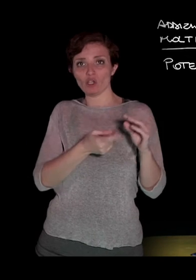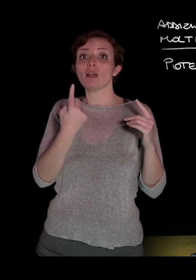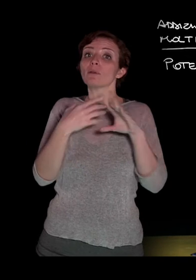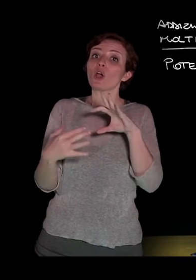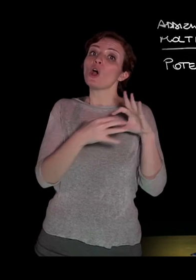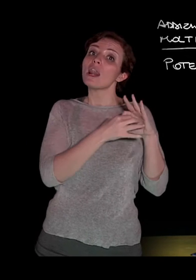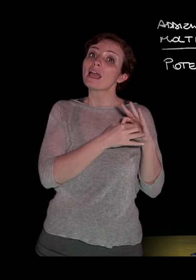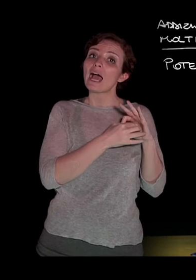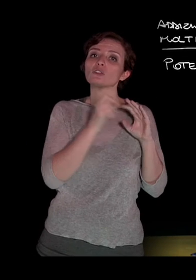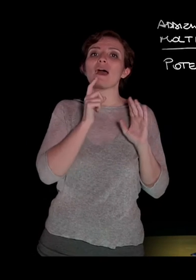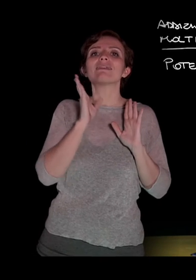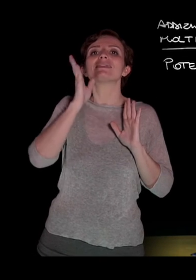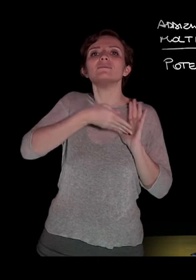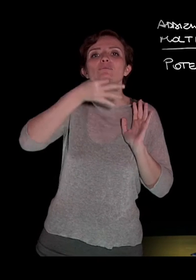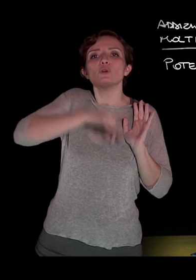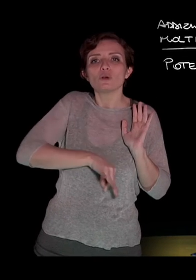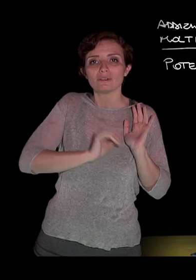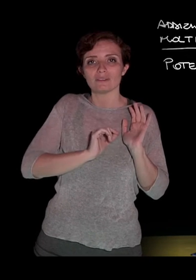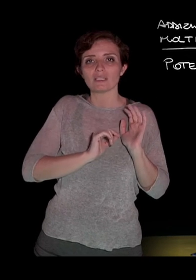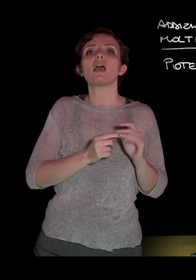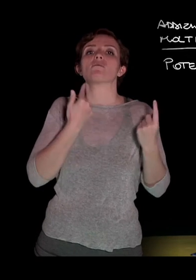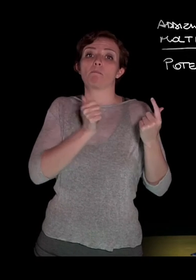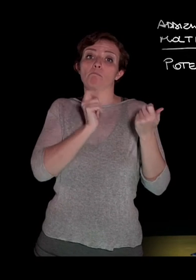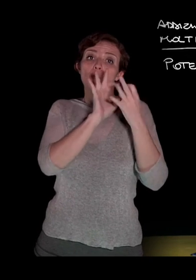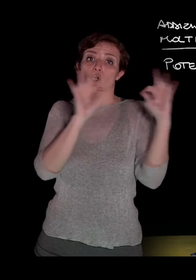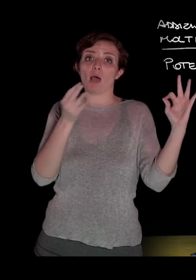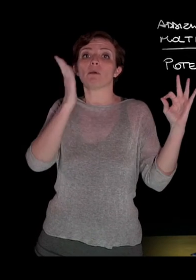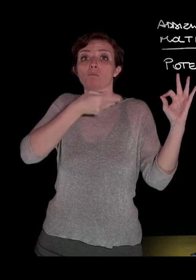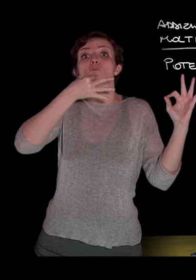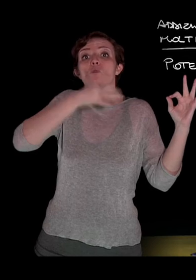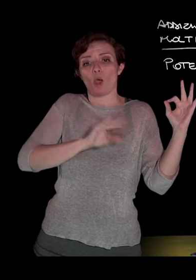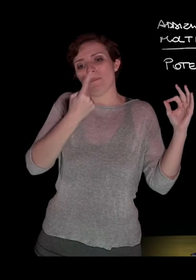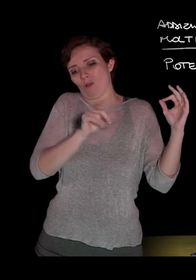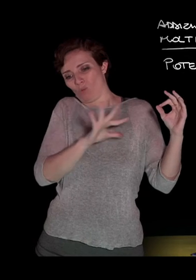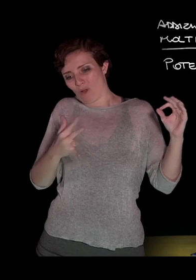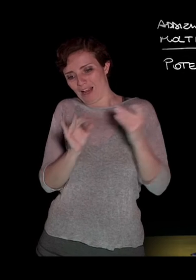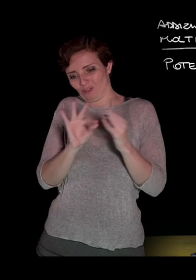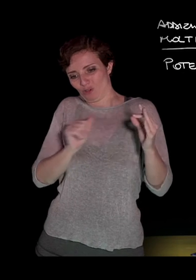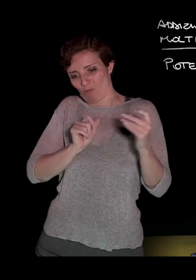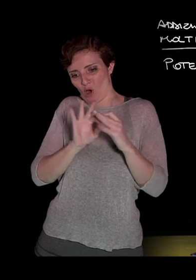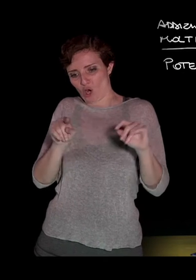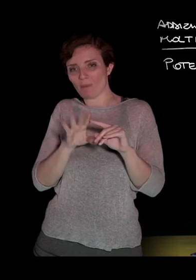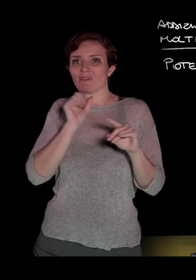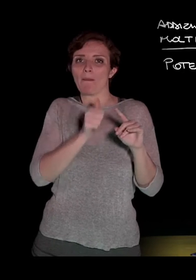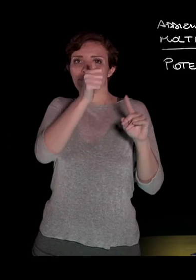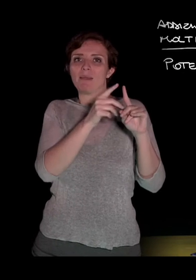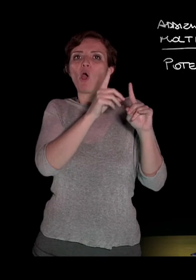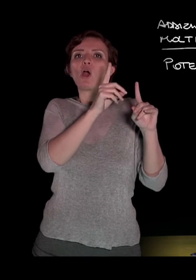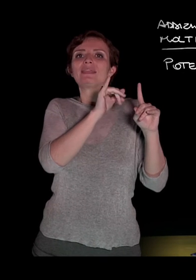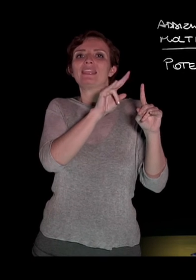divisibilità, quindi un monomio è divisibile per un altro, il primo monomio si chiama dividendo in particolare, il secondo monomio, quello al denominatore